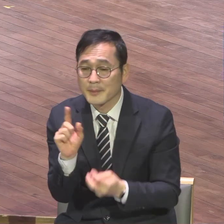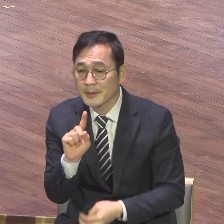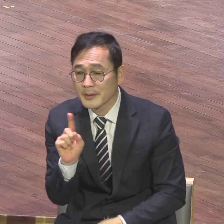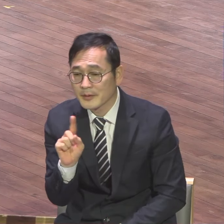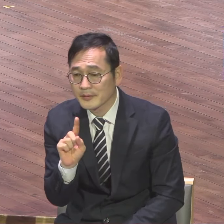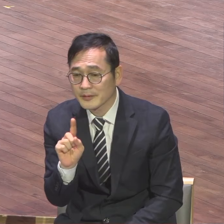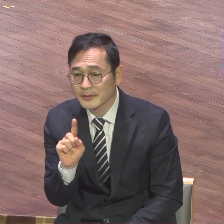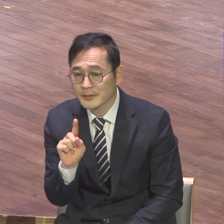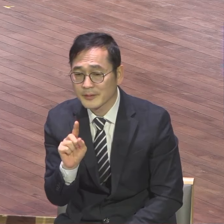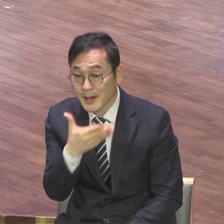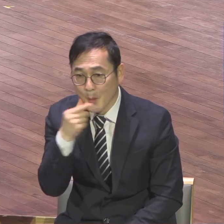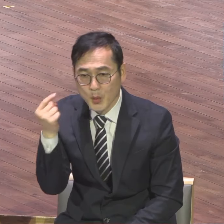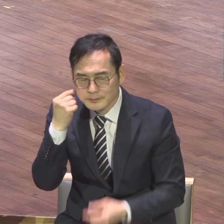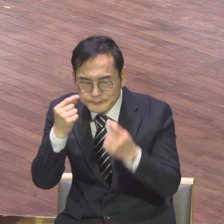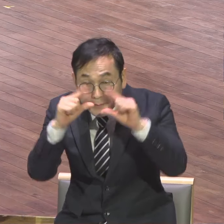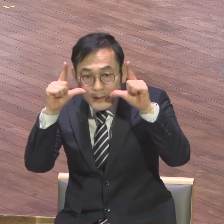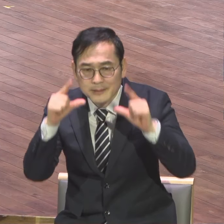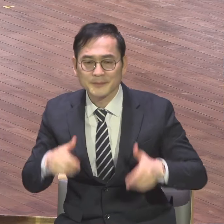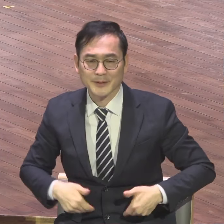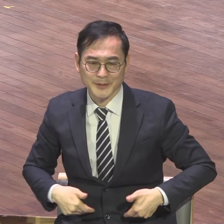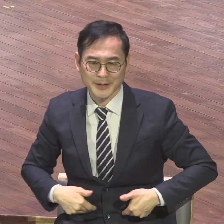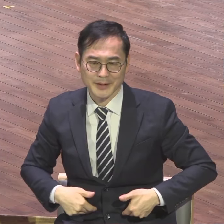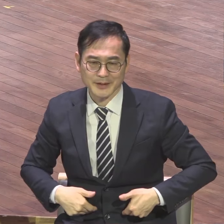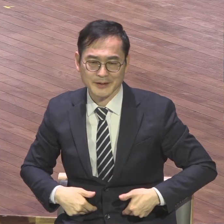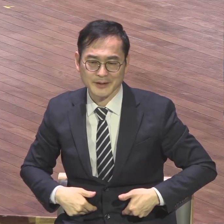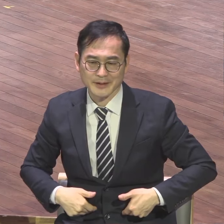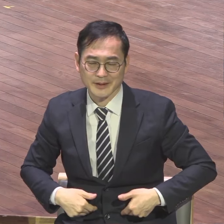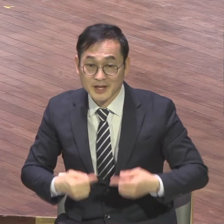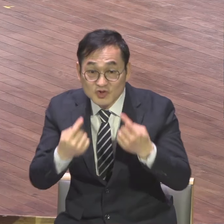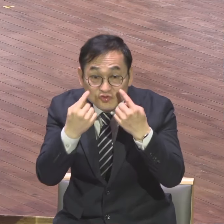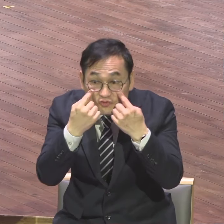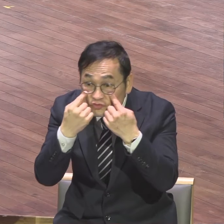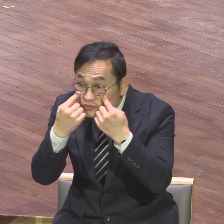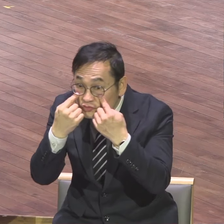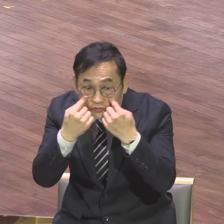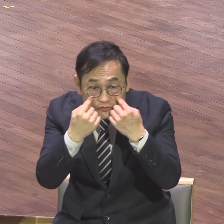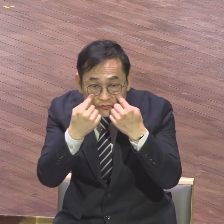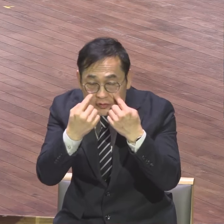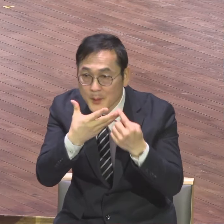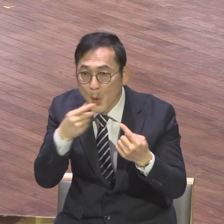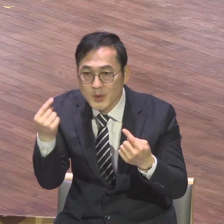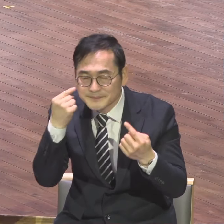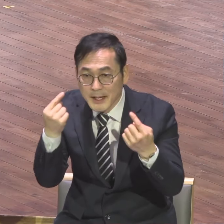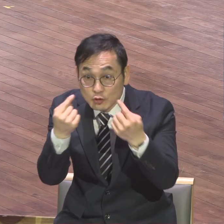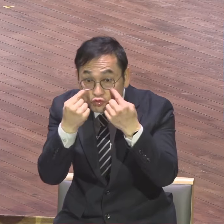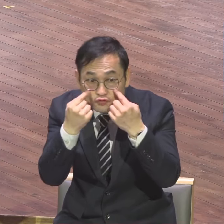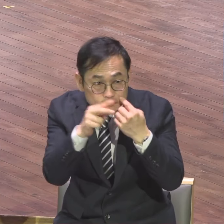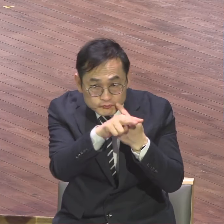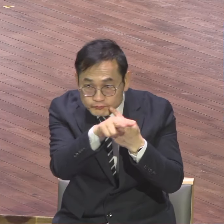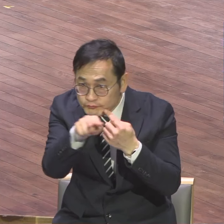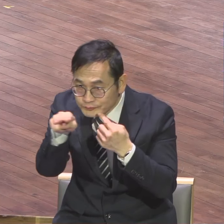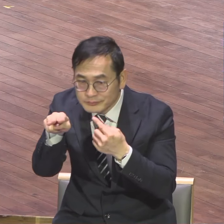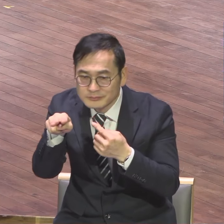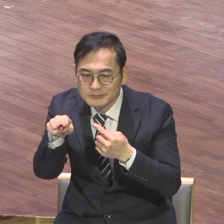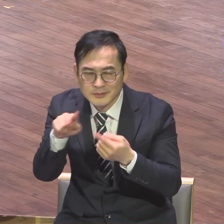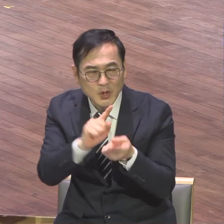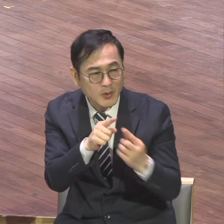보검의 눈을 가지면 됩니다. 눈이 문제에요. 눈이. 보검의 눈. 보검의 눈. 서로 서로 보검의 눈으로